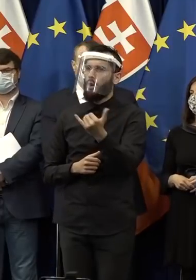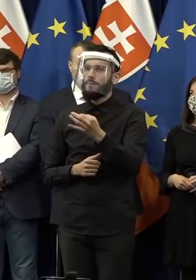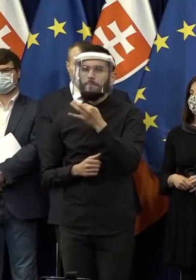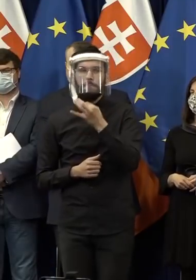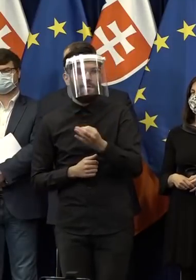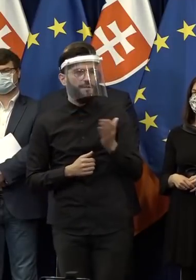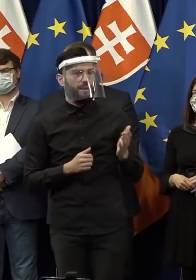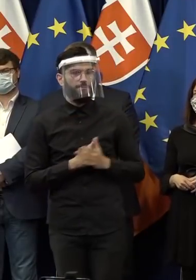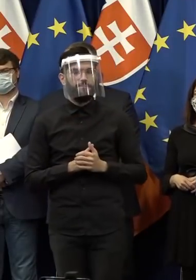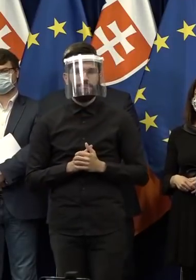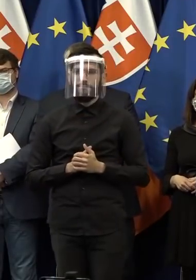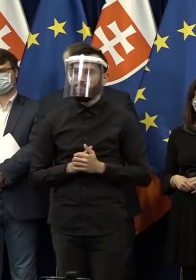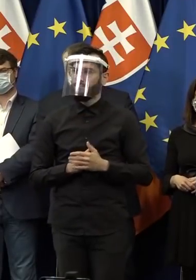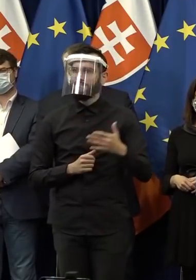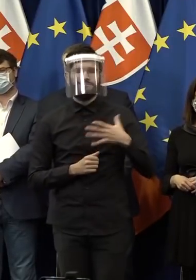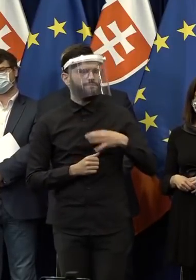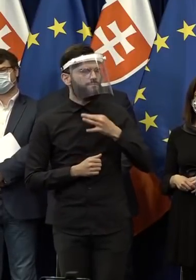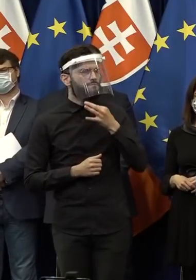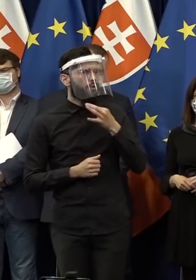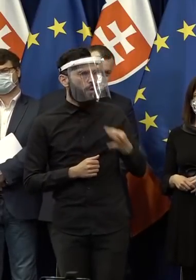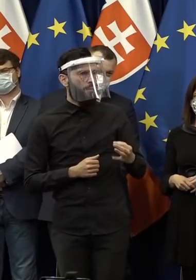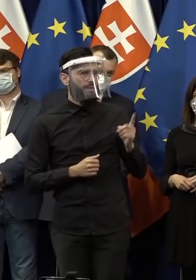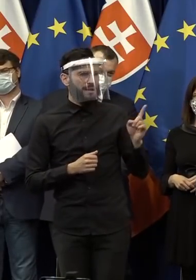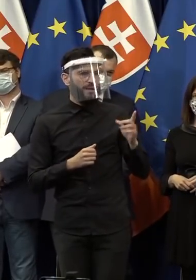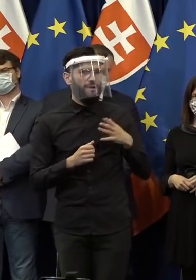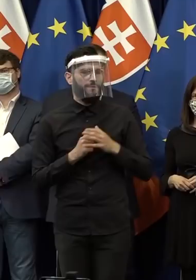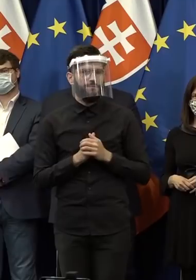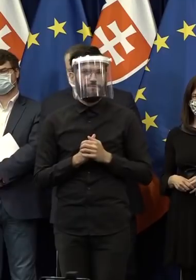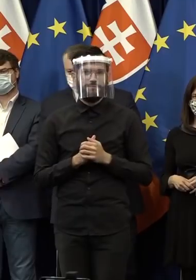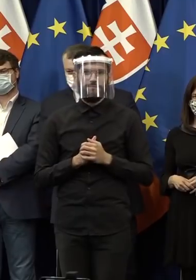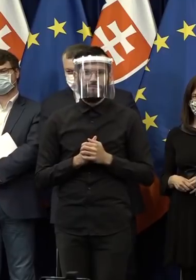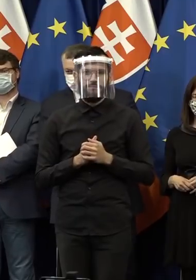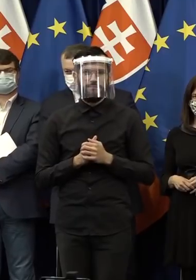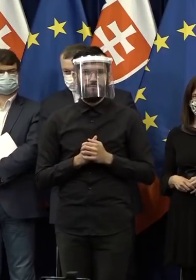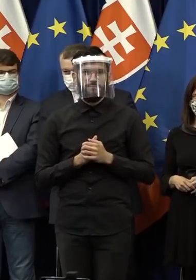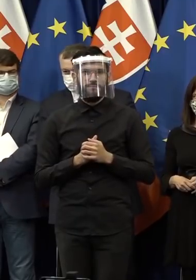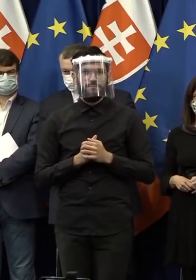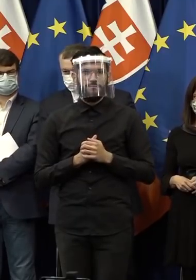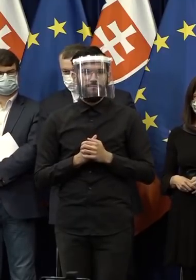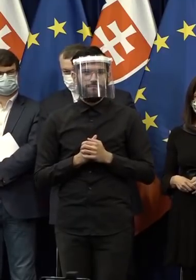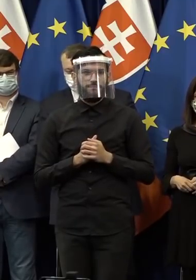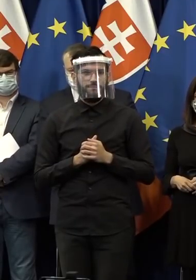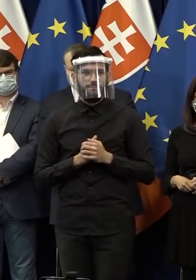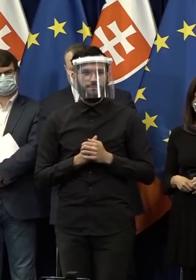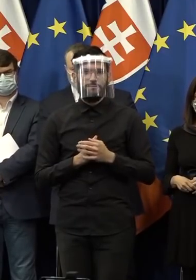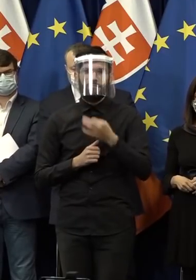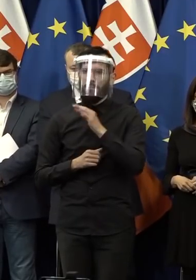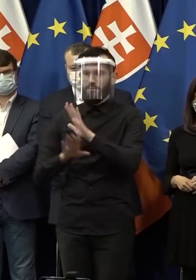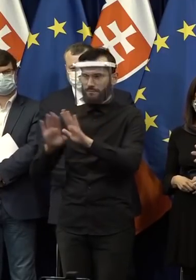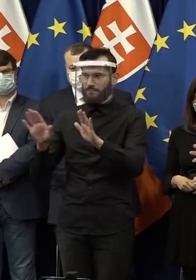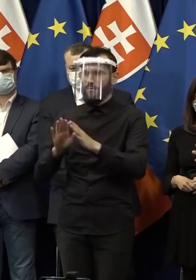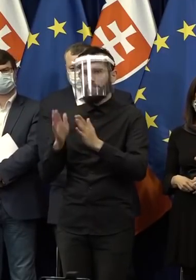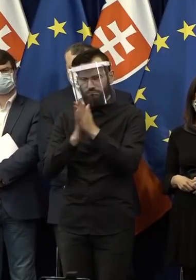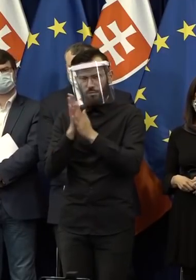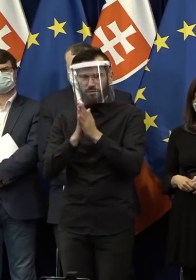Dôjdeňa, Richard, televízia Joj. Ja by som mal z pandemicko-pendlerskej sféry dve otázky pre kolegov. Prepačte, naozaj